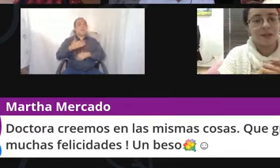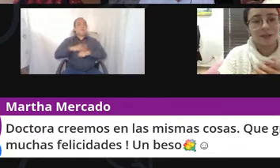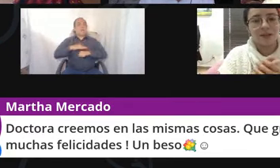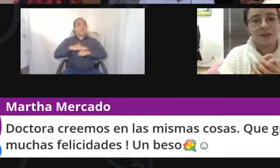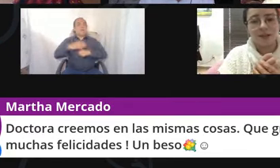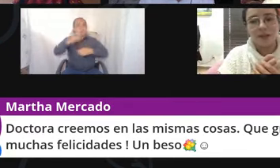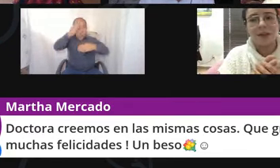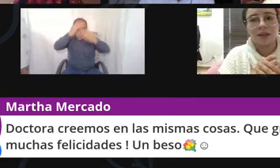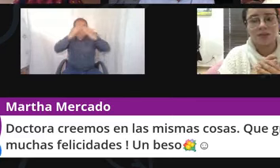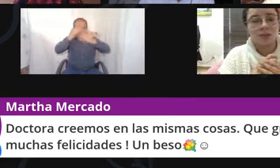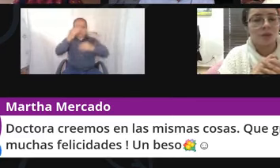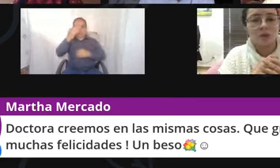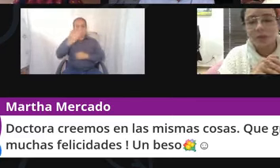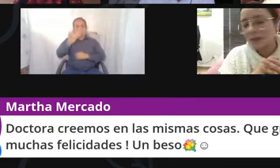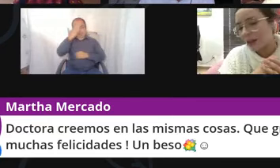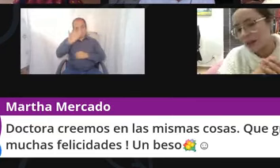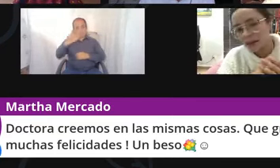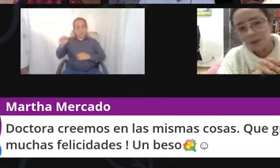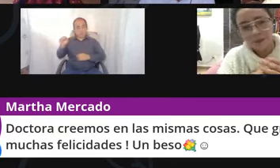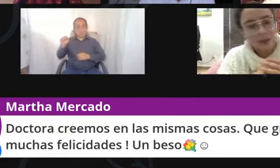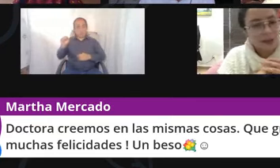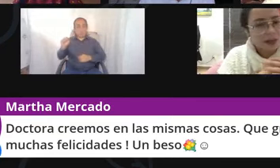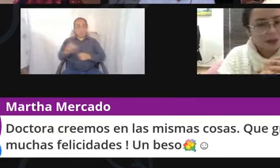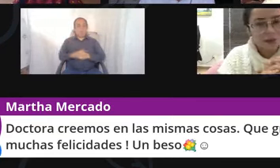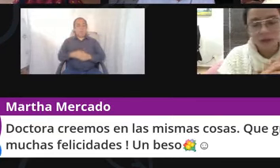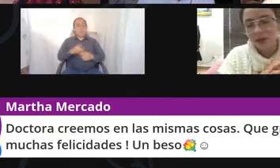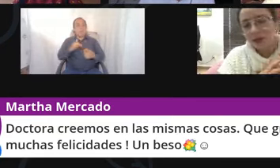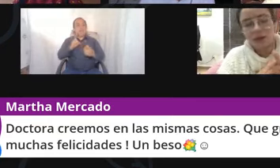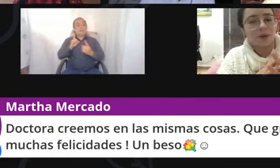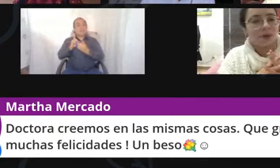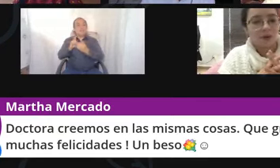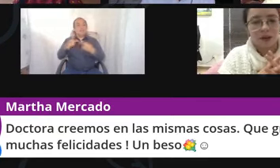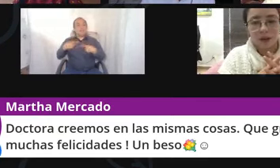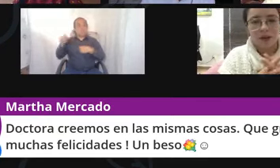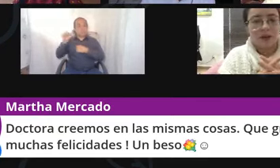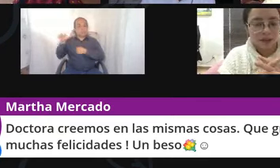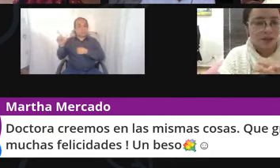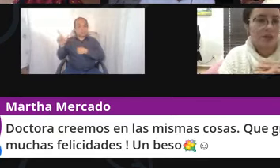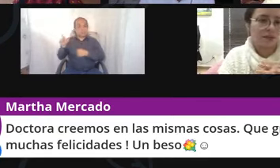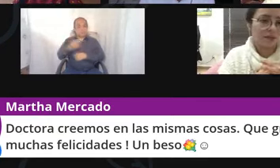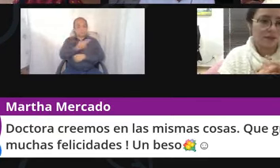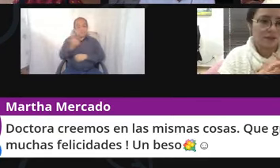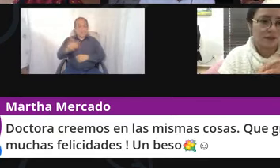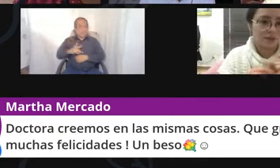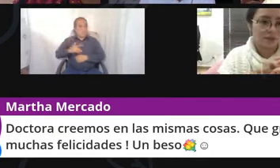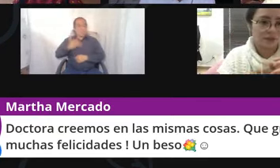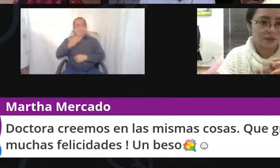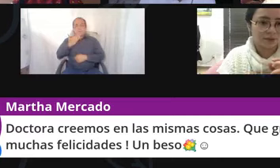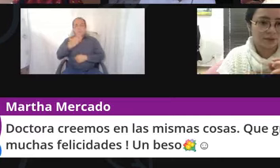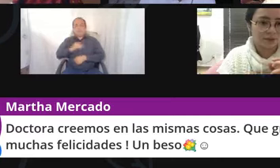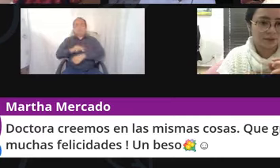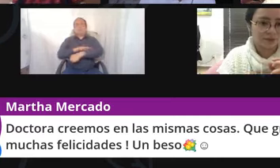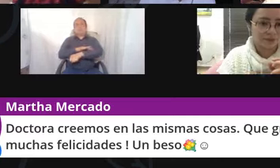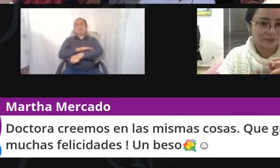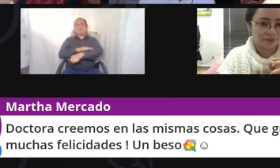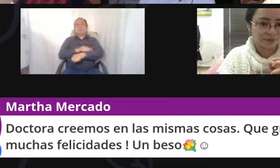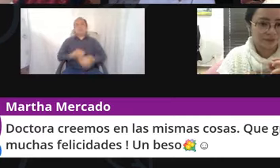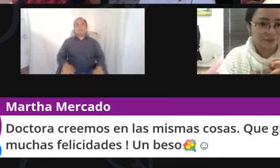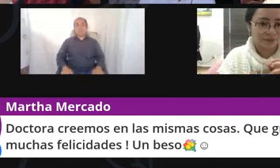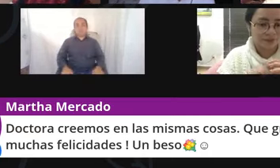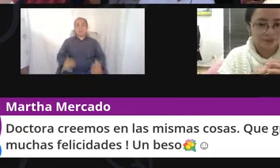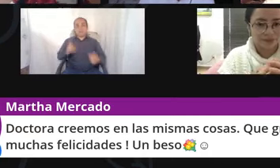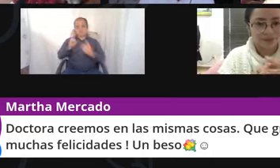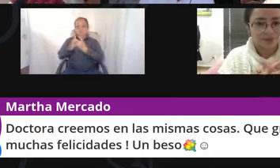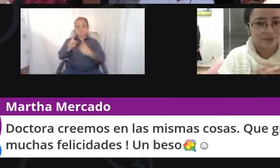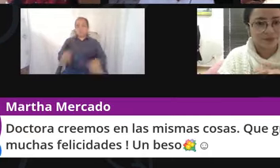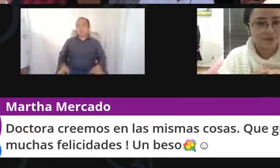acérquense si sienten que su salud mental ya no está de la mejor manera acérquense muchas gracias